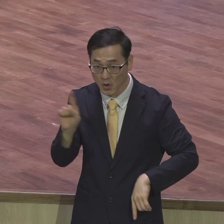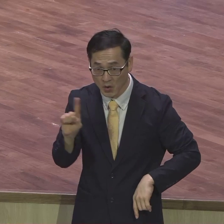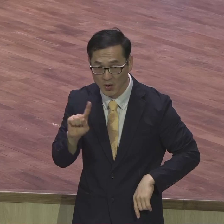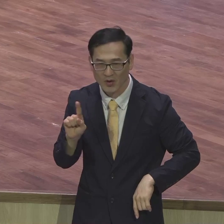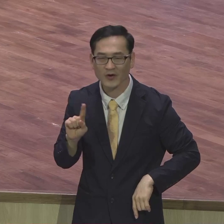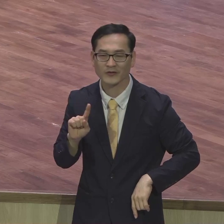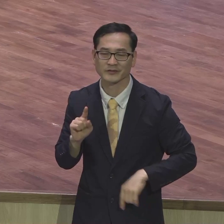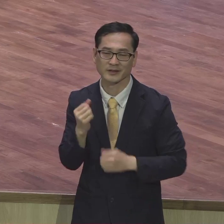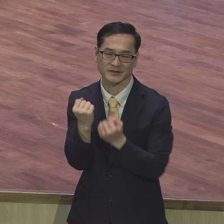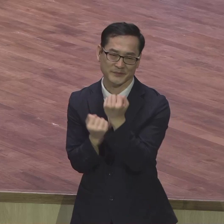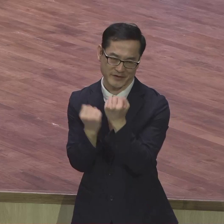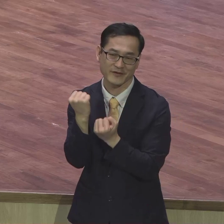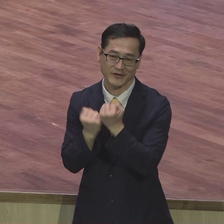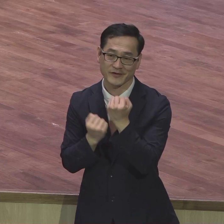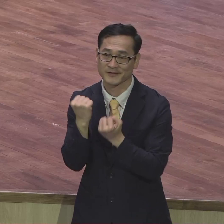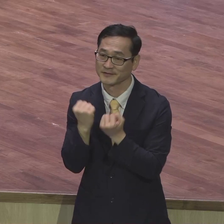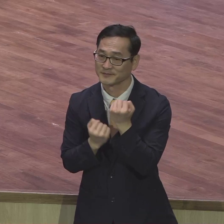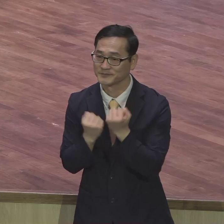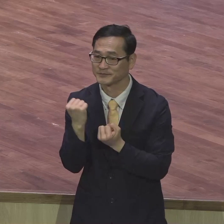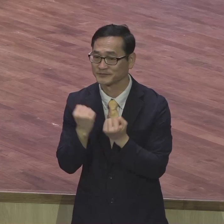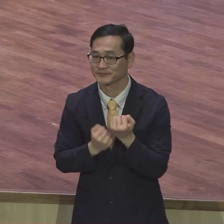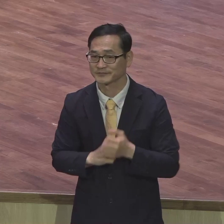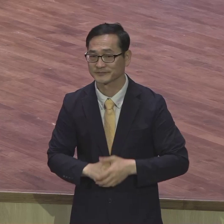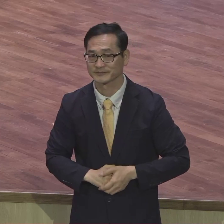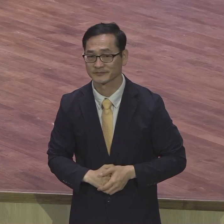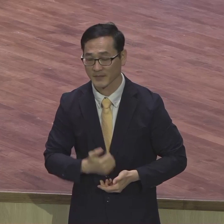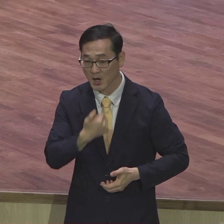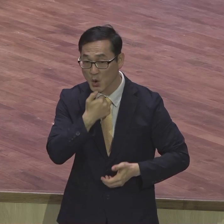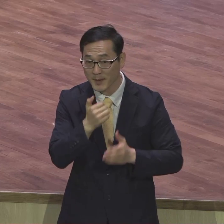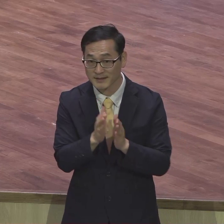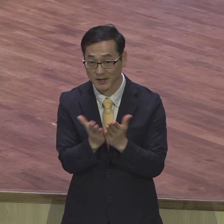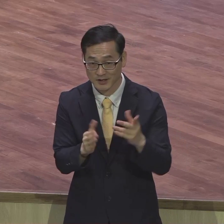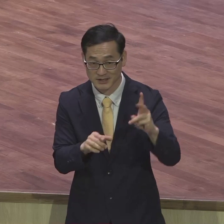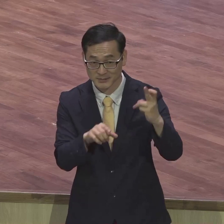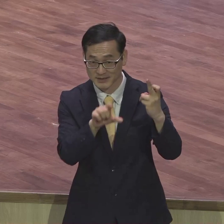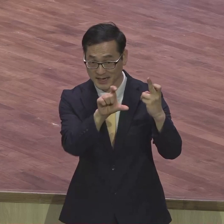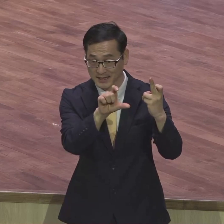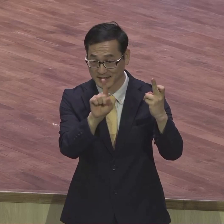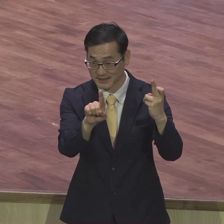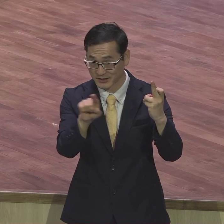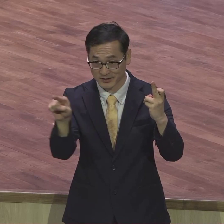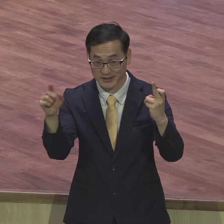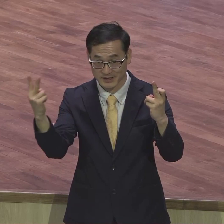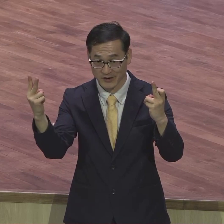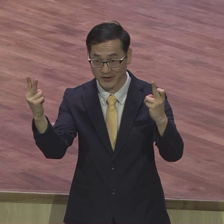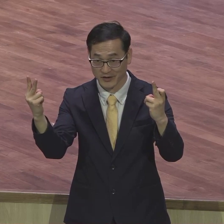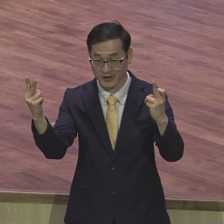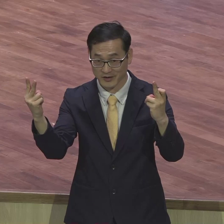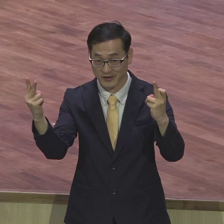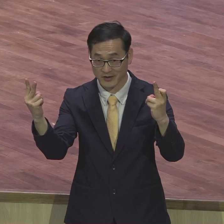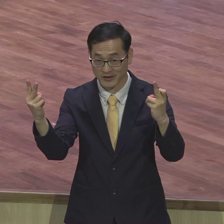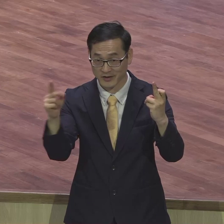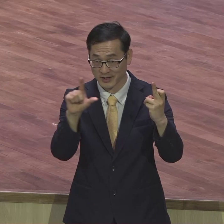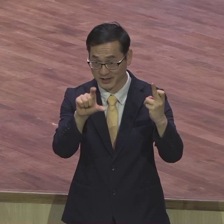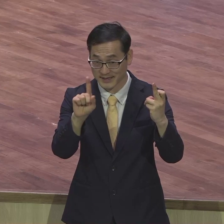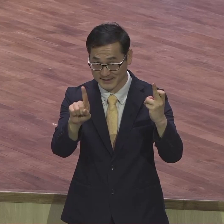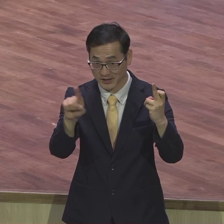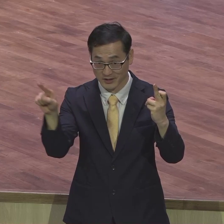특별한 본문인 로마서 12장 1절로 2절은 어떻게 살아한지를 다루고 있는 전체 내용의